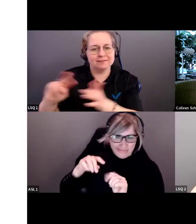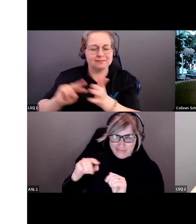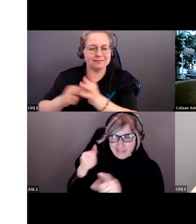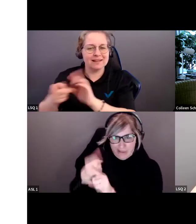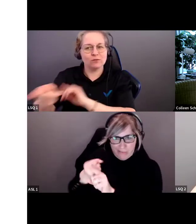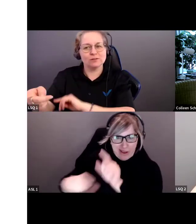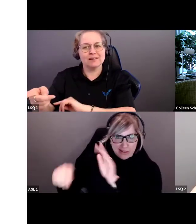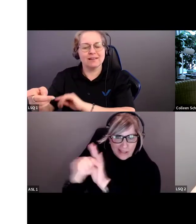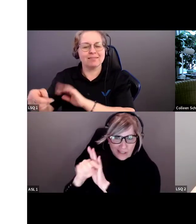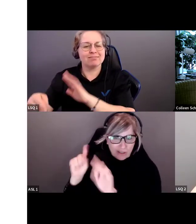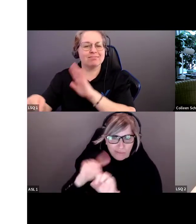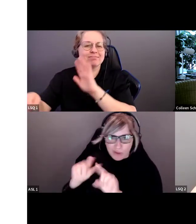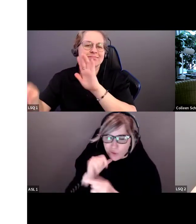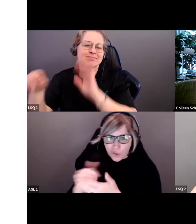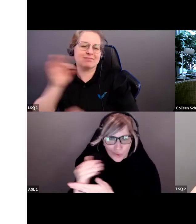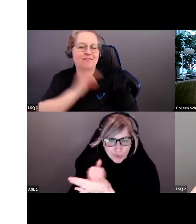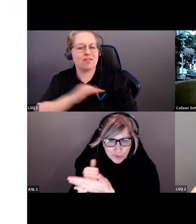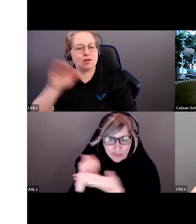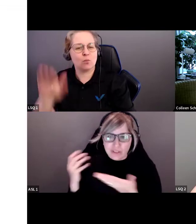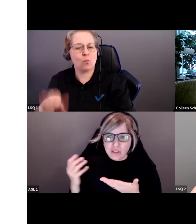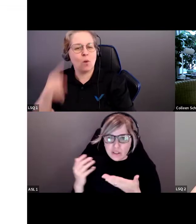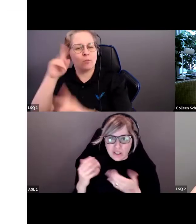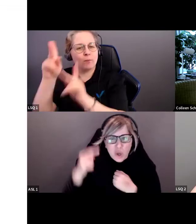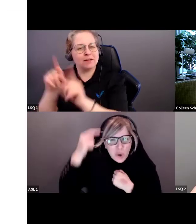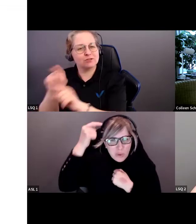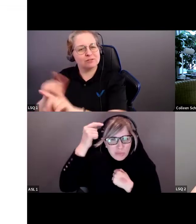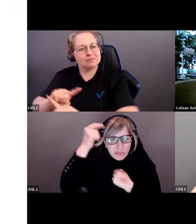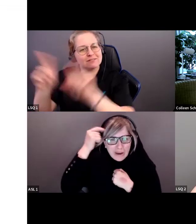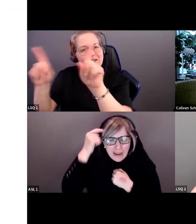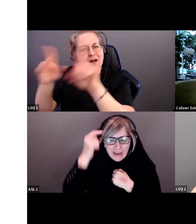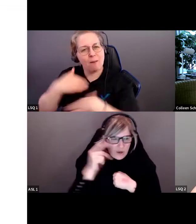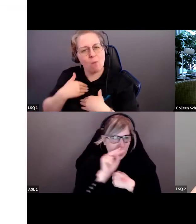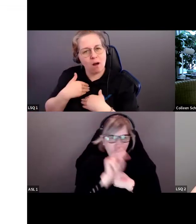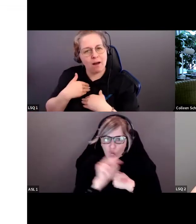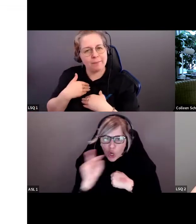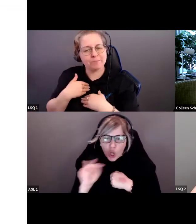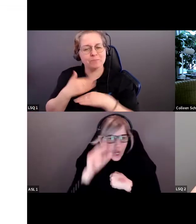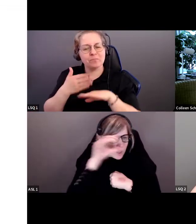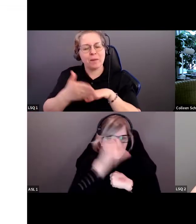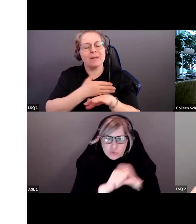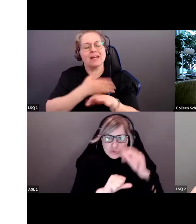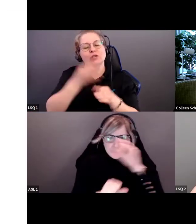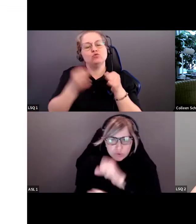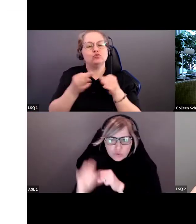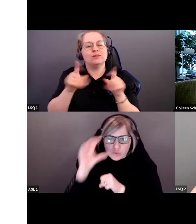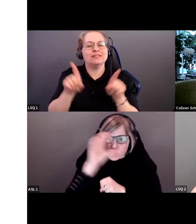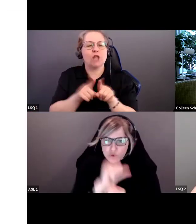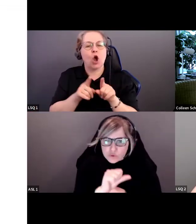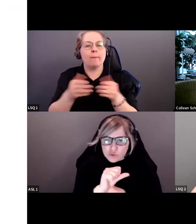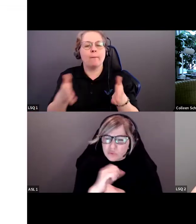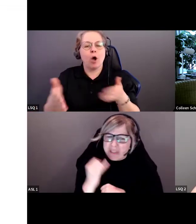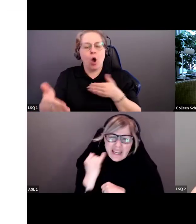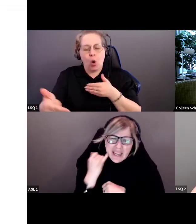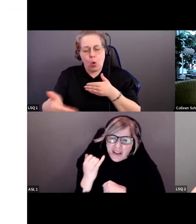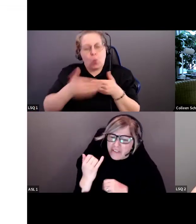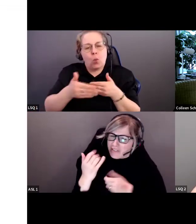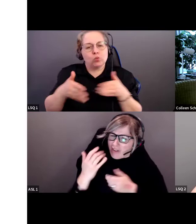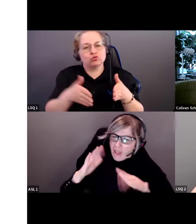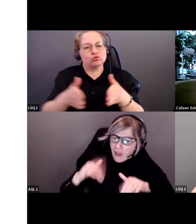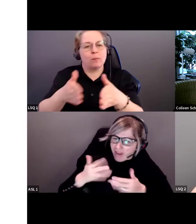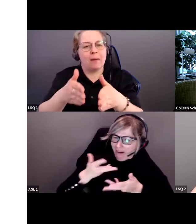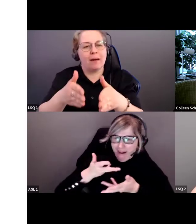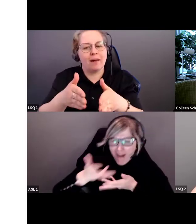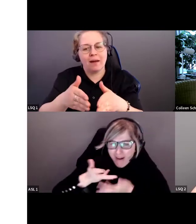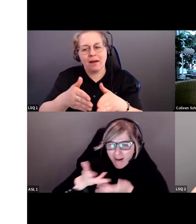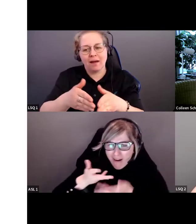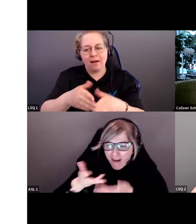non mérité à cette personne. Les préjugés sont des raccourcis. Lorsqu'on ne prend pas le temps d'apprendre